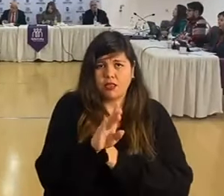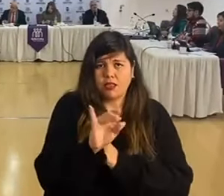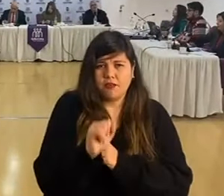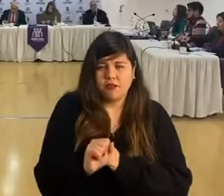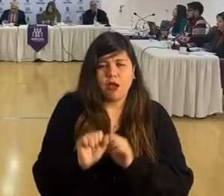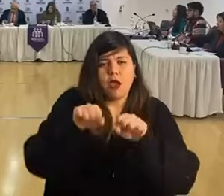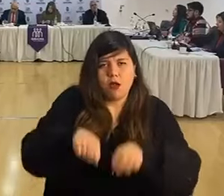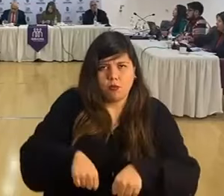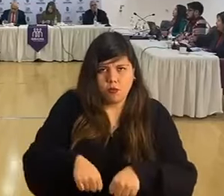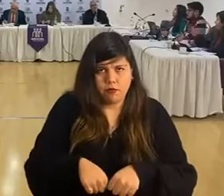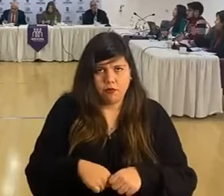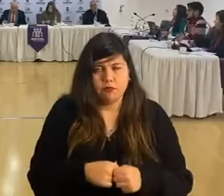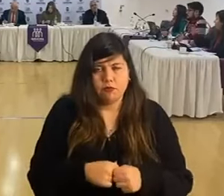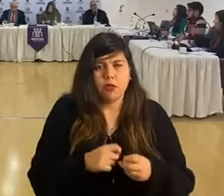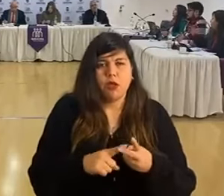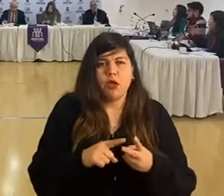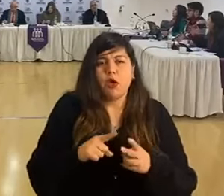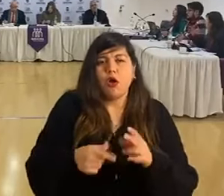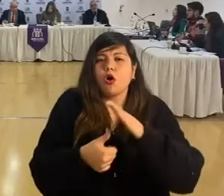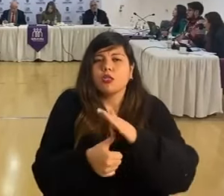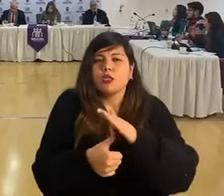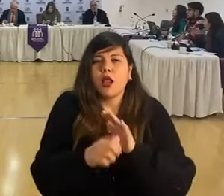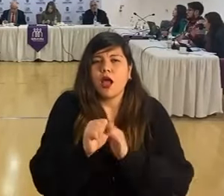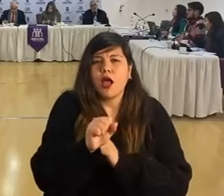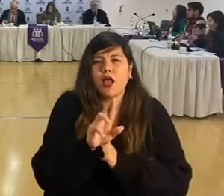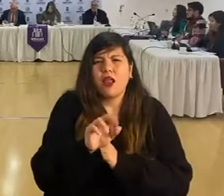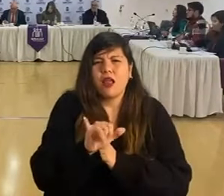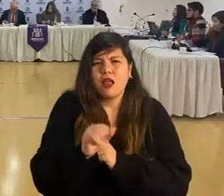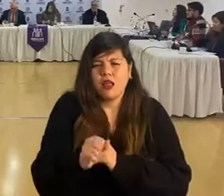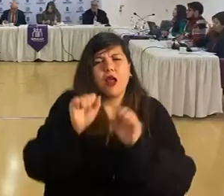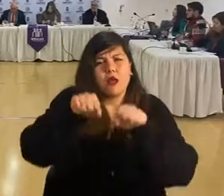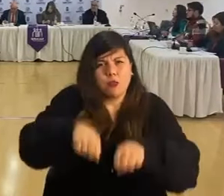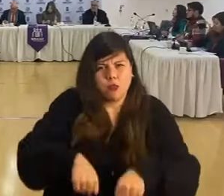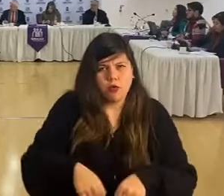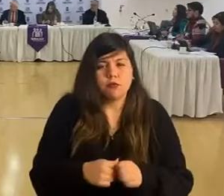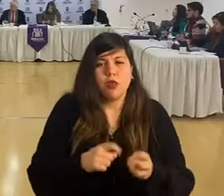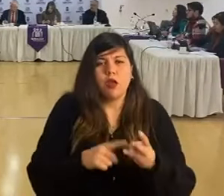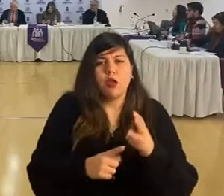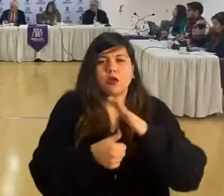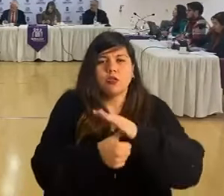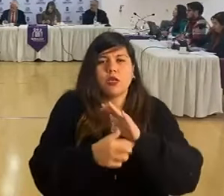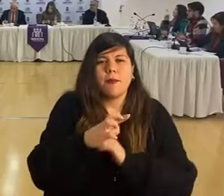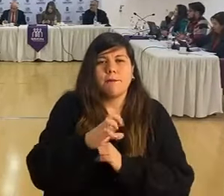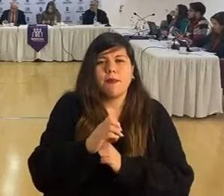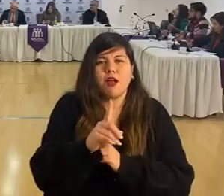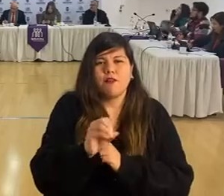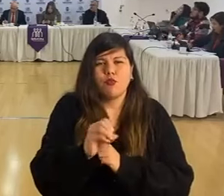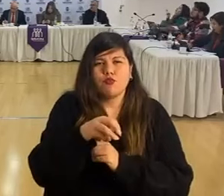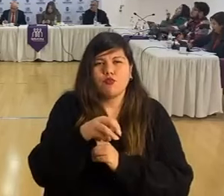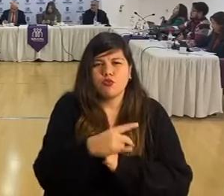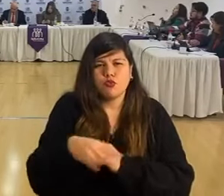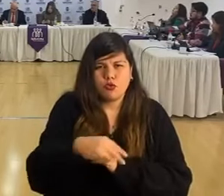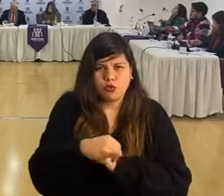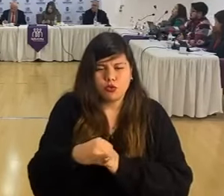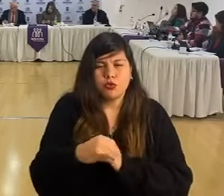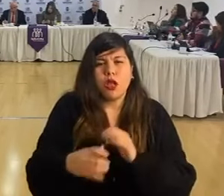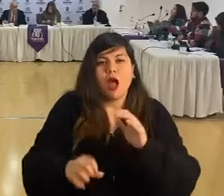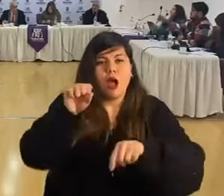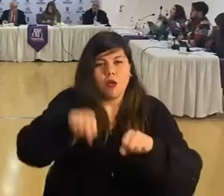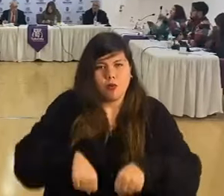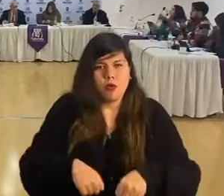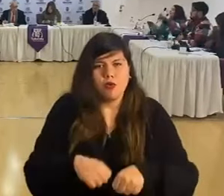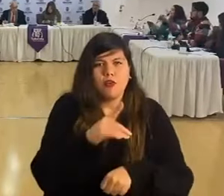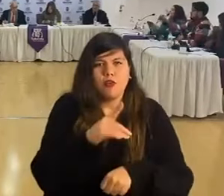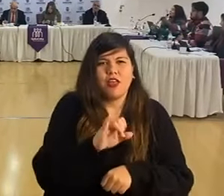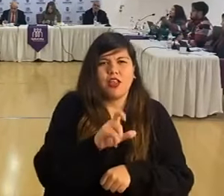Apruebo. ¿Consejala Lorena Ayala? Apruebo. ¿Consejala Juan Pablo Buñós? Apruebo. ¿Consejala